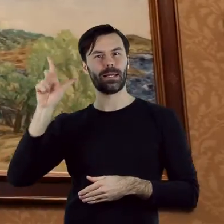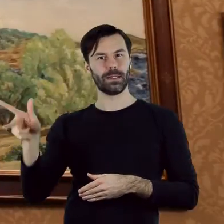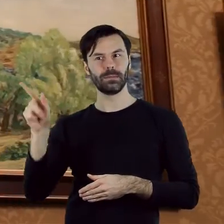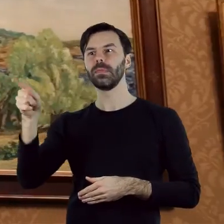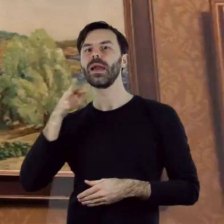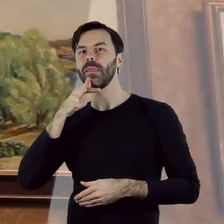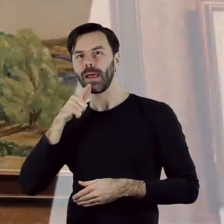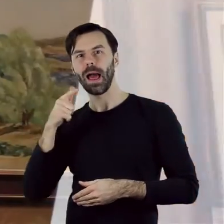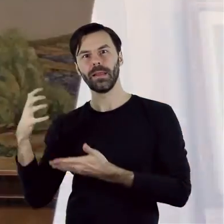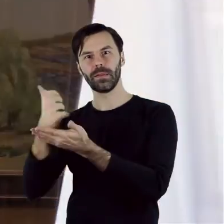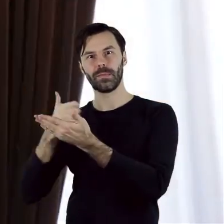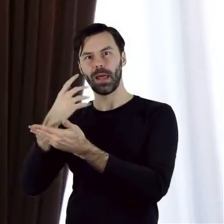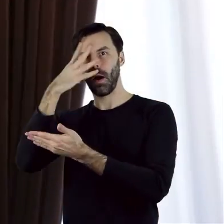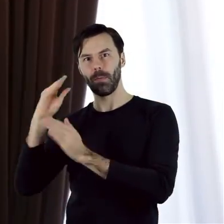kolekcjonera Dawida Malka.